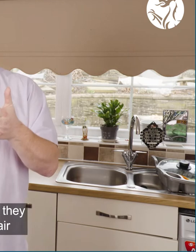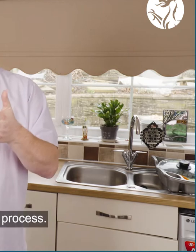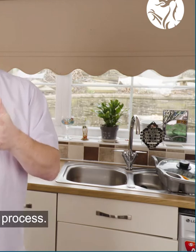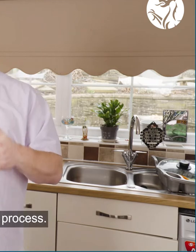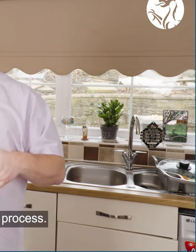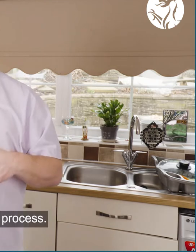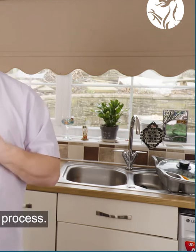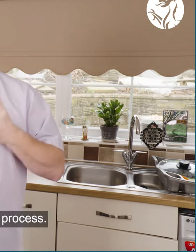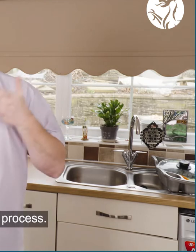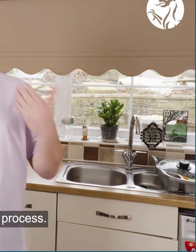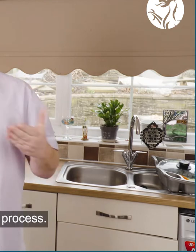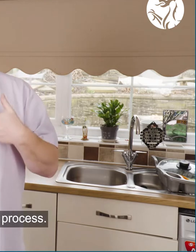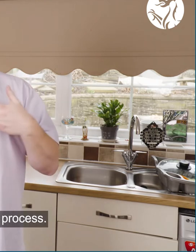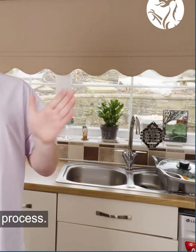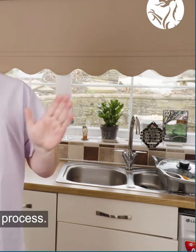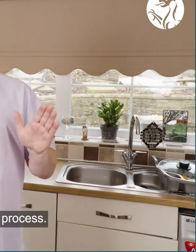deg ac y gored.